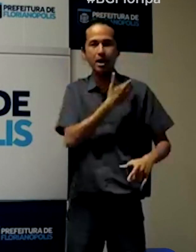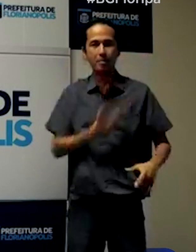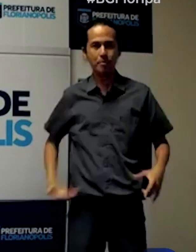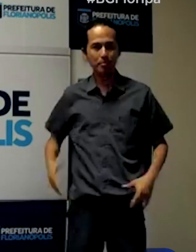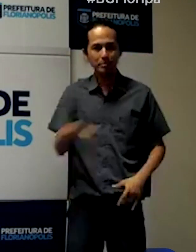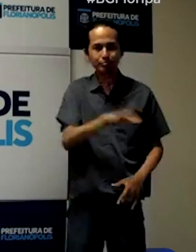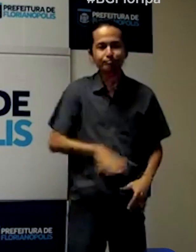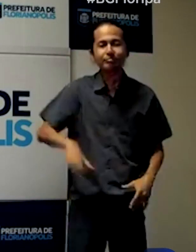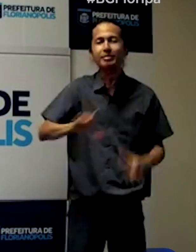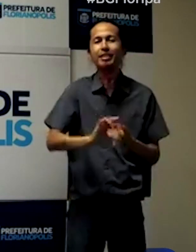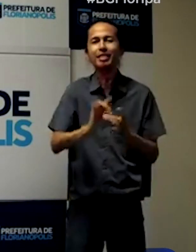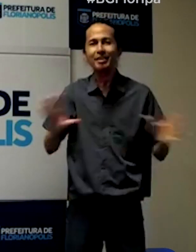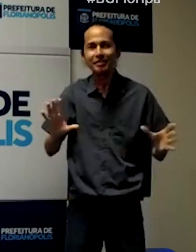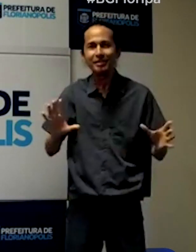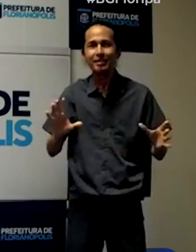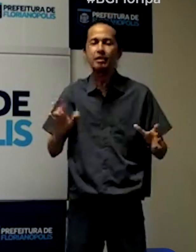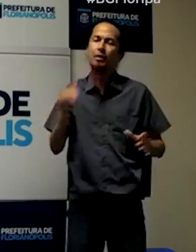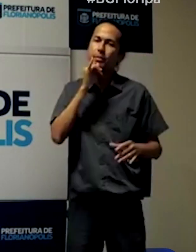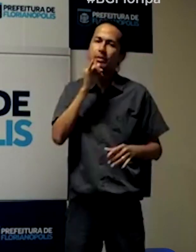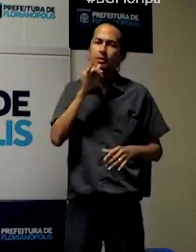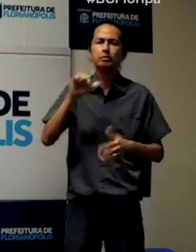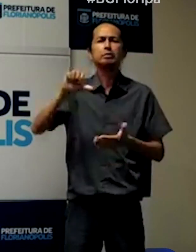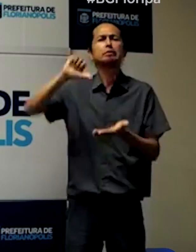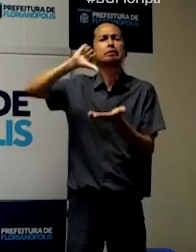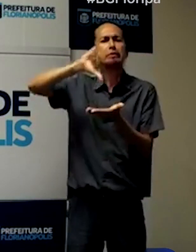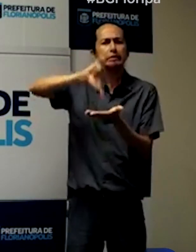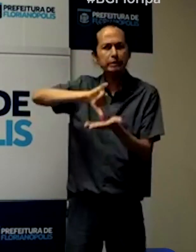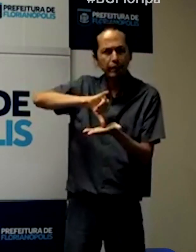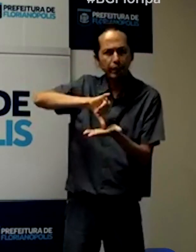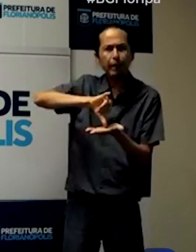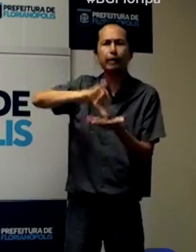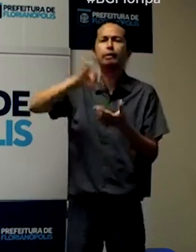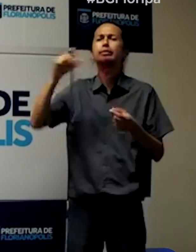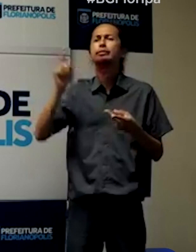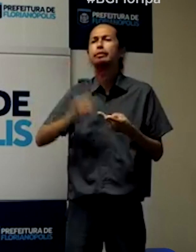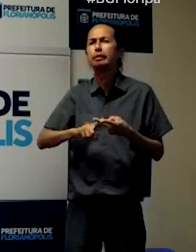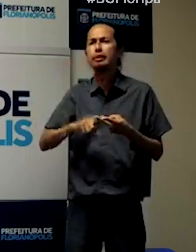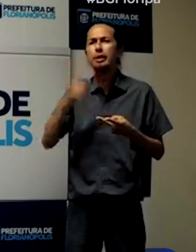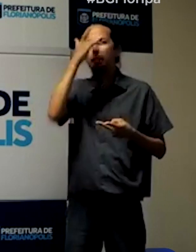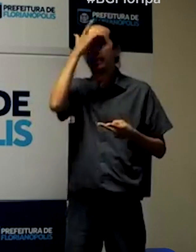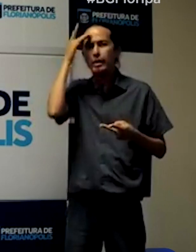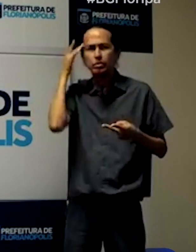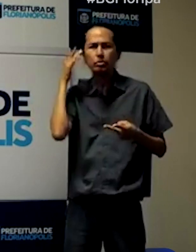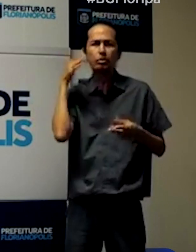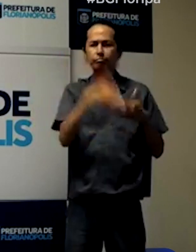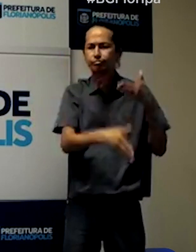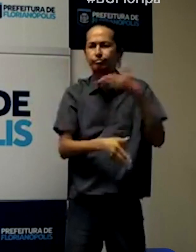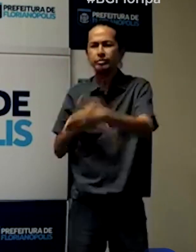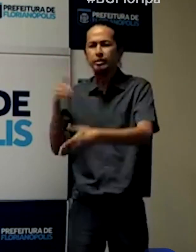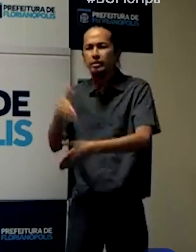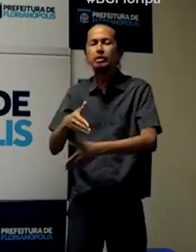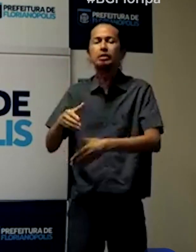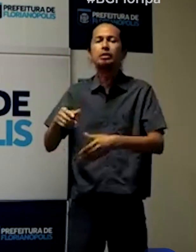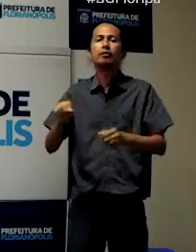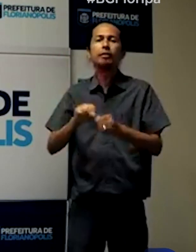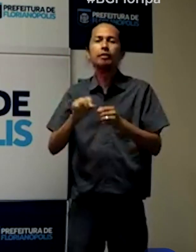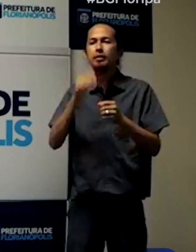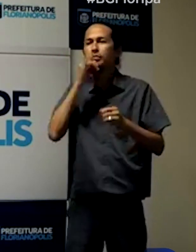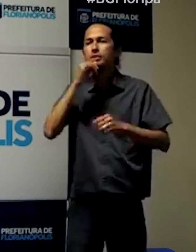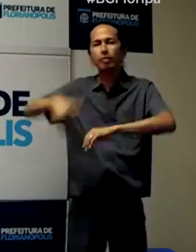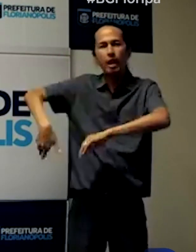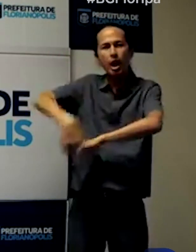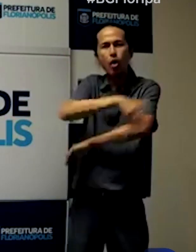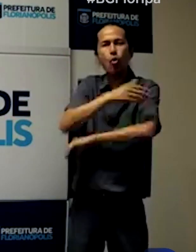cidade, nós vamos levar em conta locais de grande volume de pessoas circulando para atividade física, como a Beira-Mar Norte, a Beira-Mar